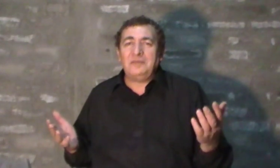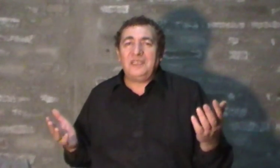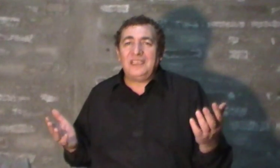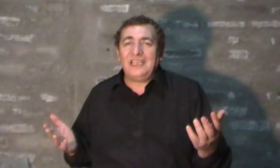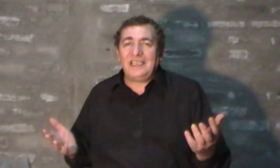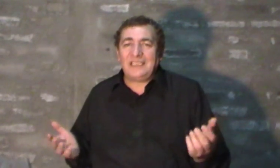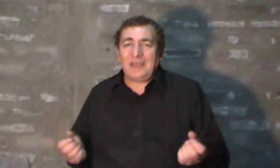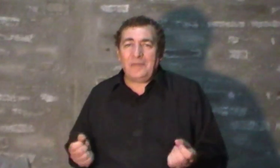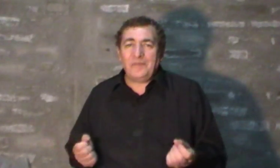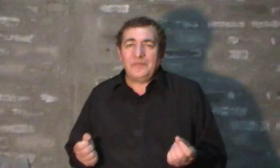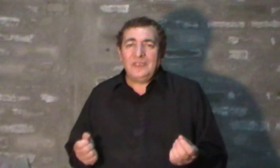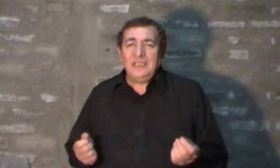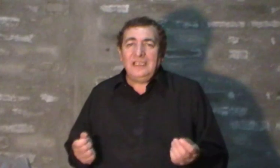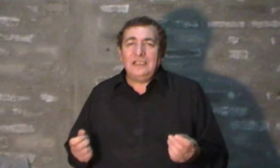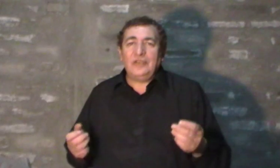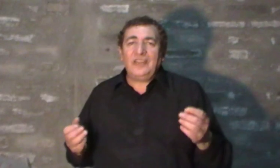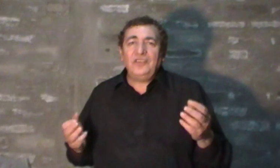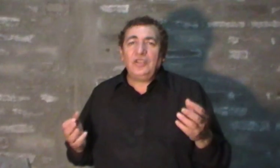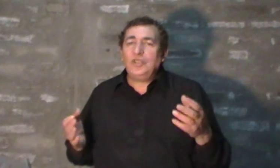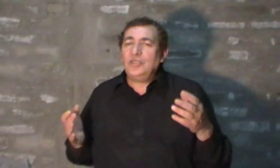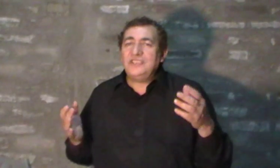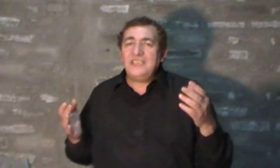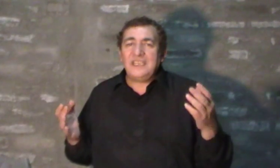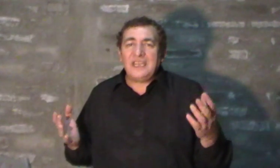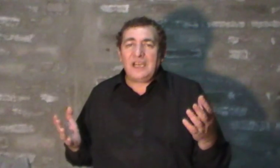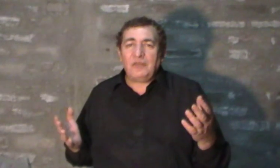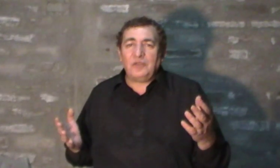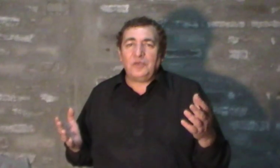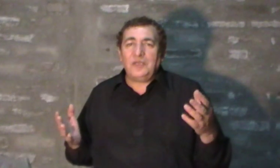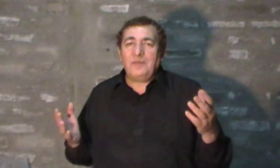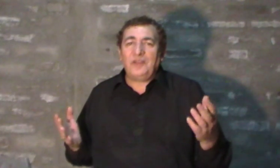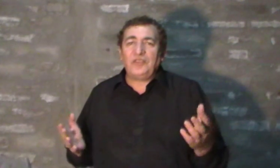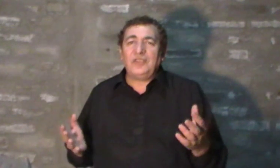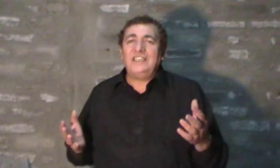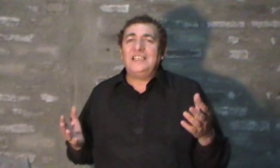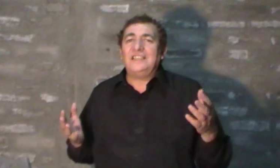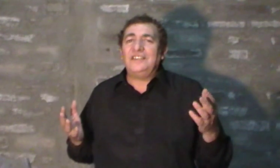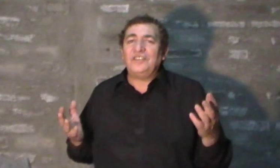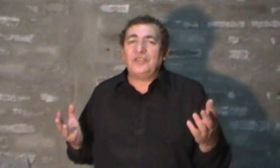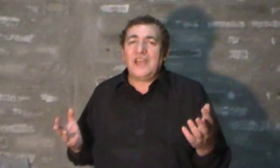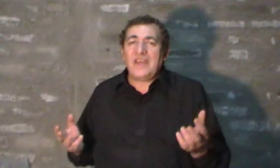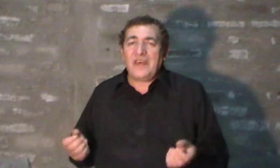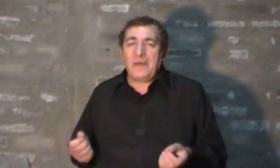inmediata. La oración no llega cuando una persona está tensionada.